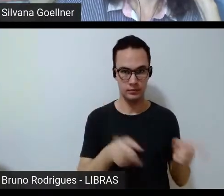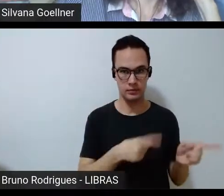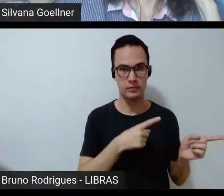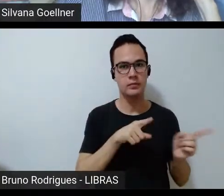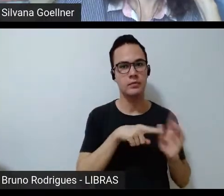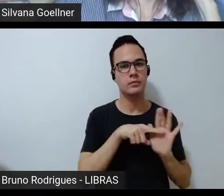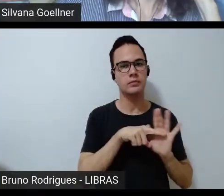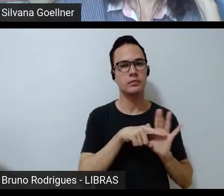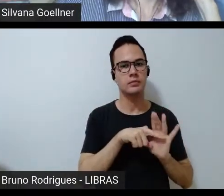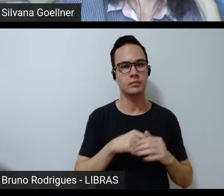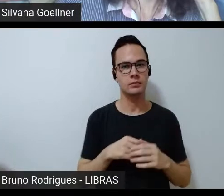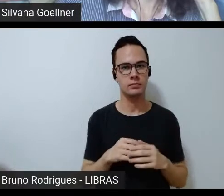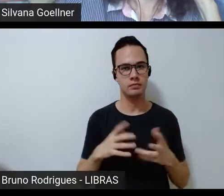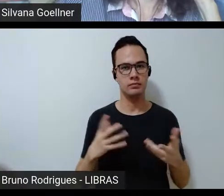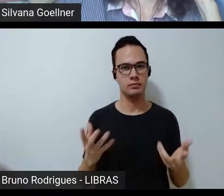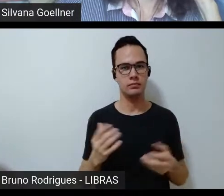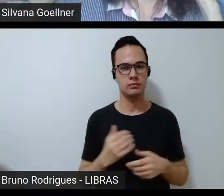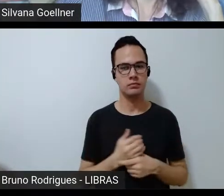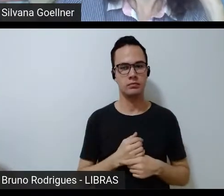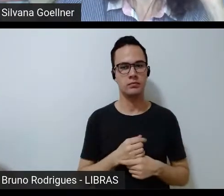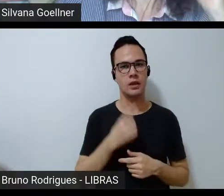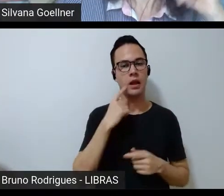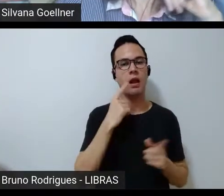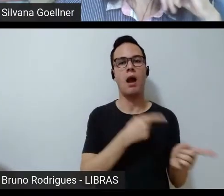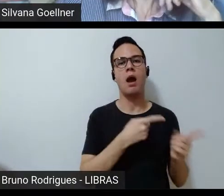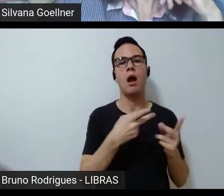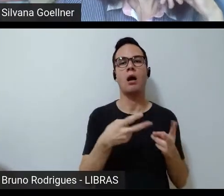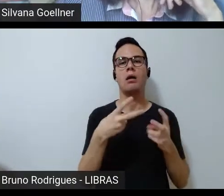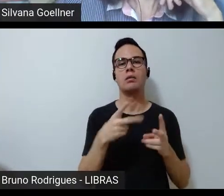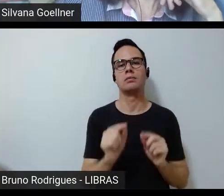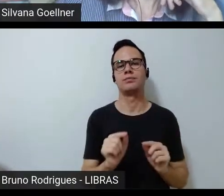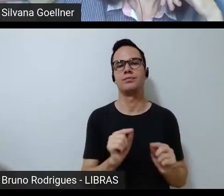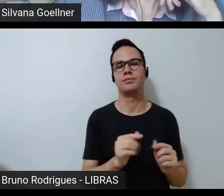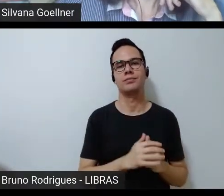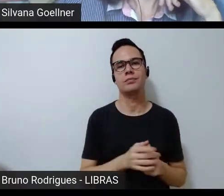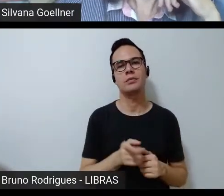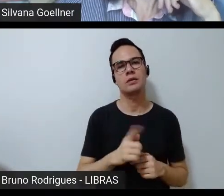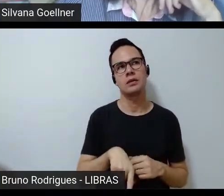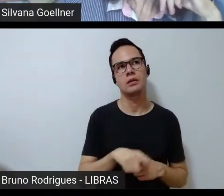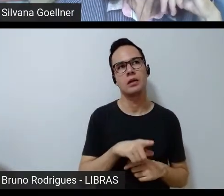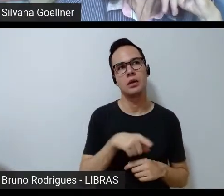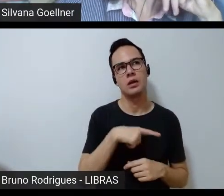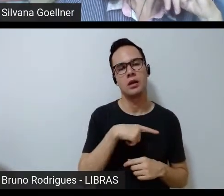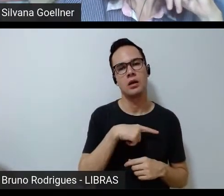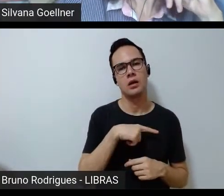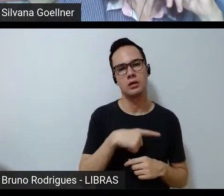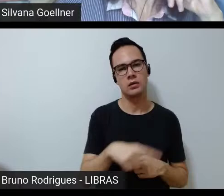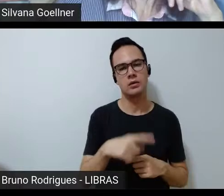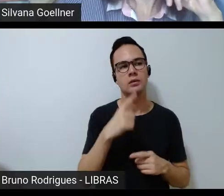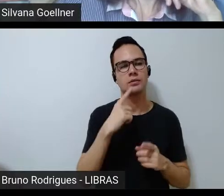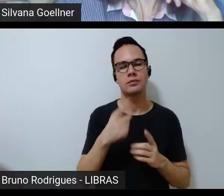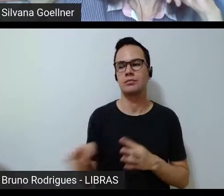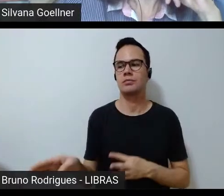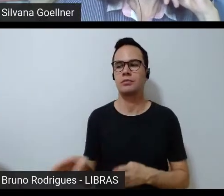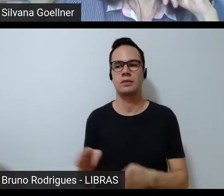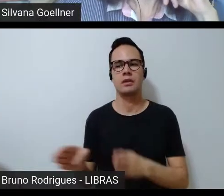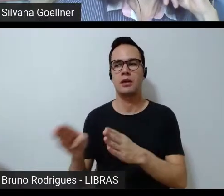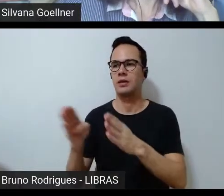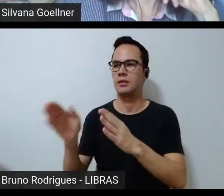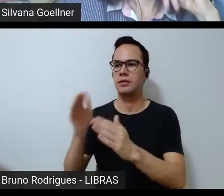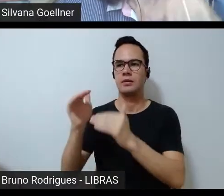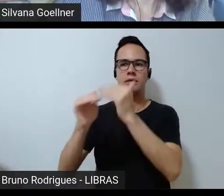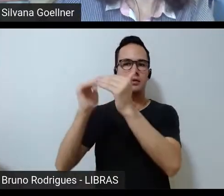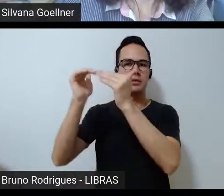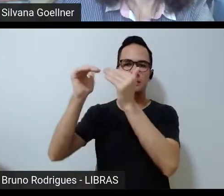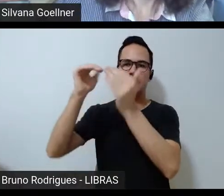menos. E assim, o que eu percebo é que a gente ainda tem muito caminho, muito chão para